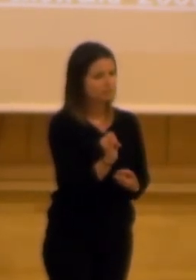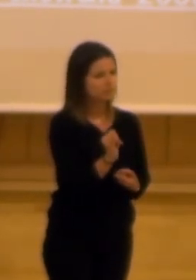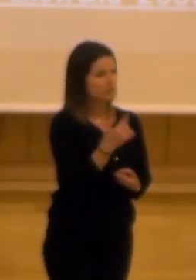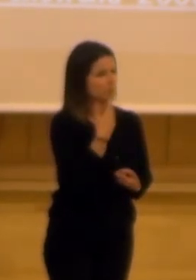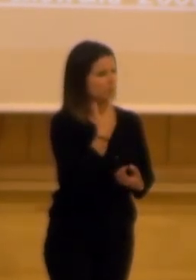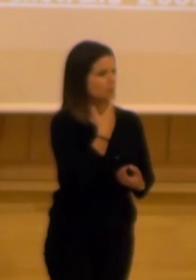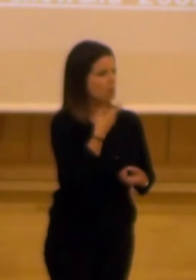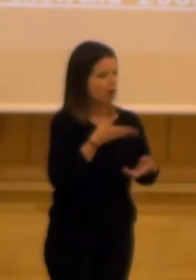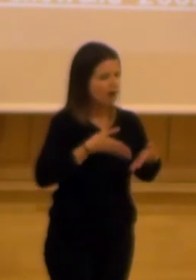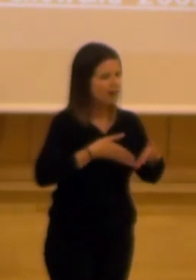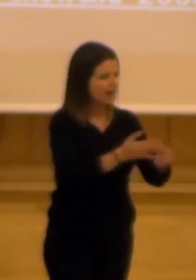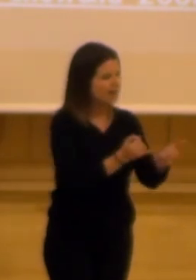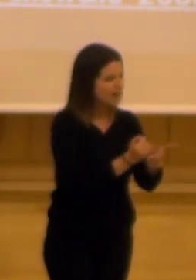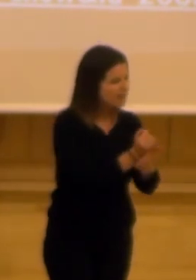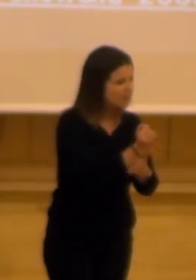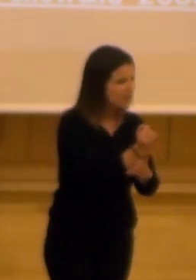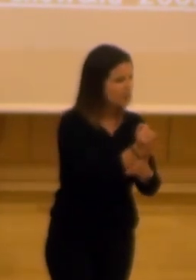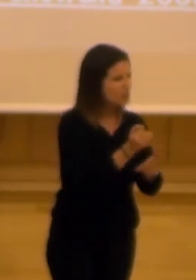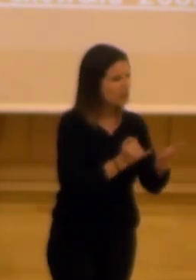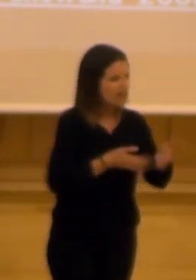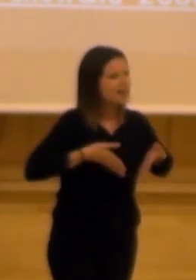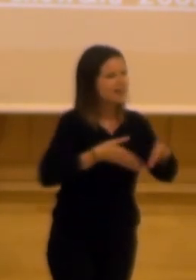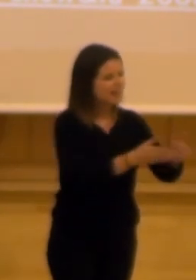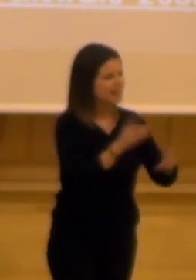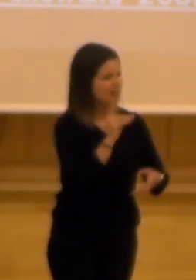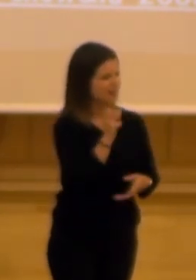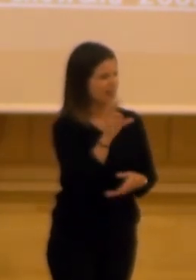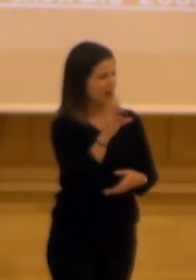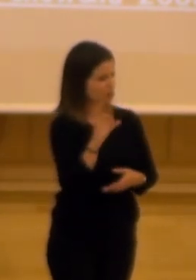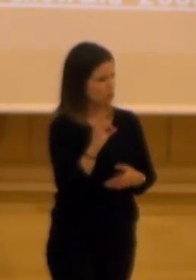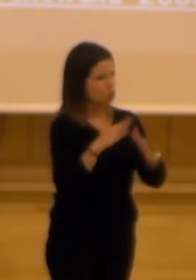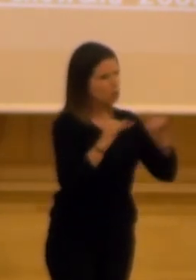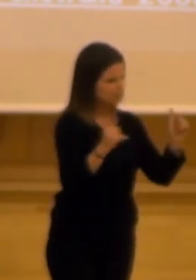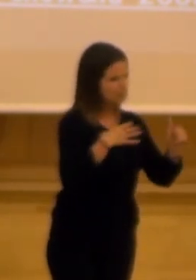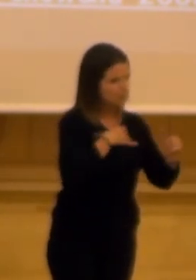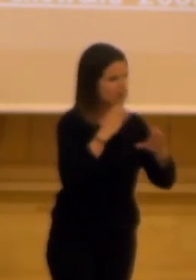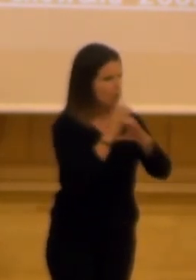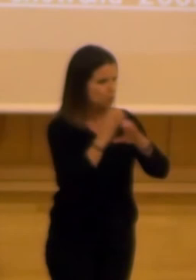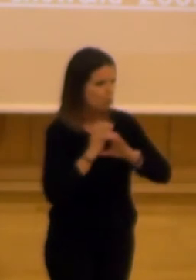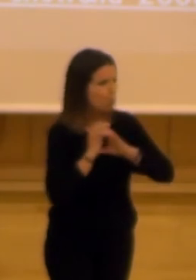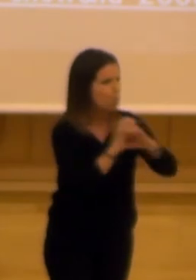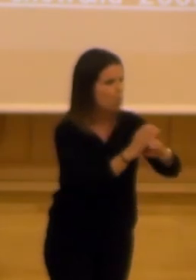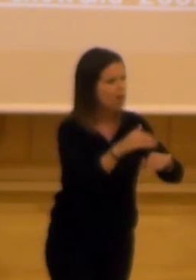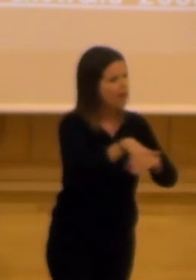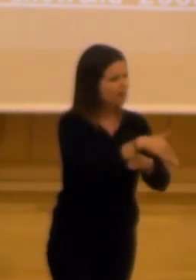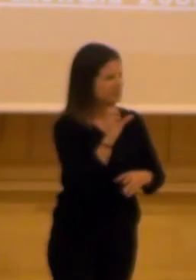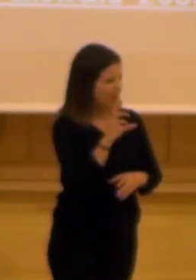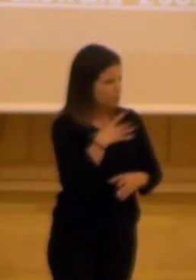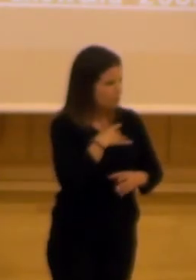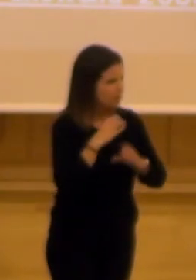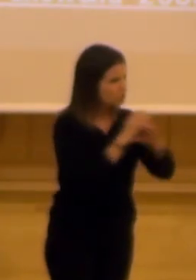las carreras del darro me pringo la carrera del darro es compatible que pasen los autobuses o que no pasen los autobuses